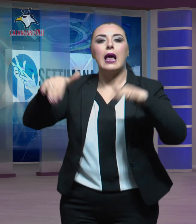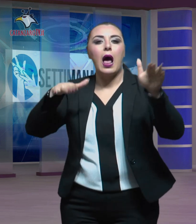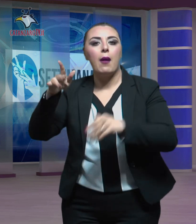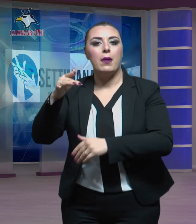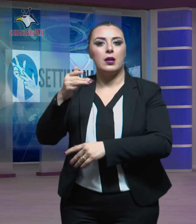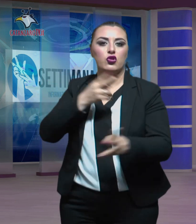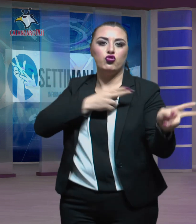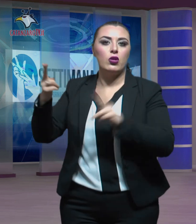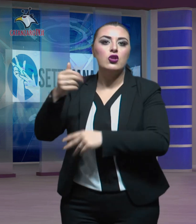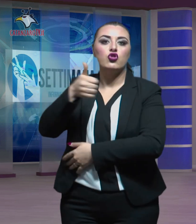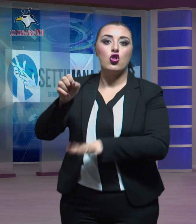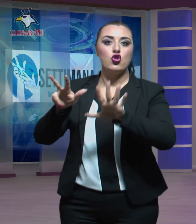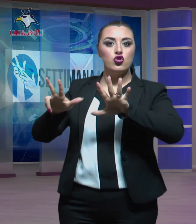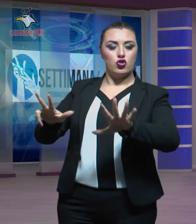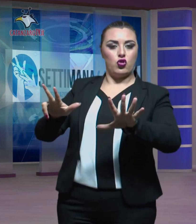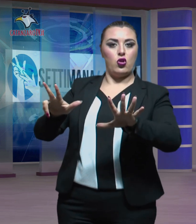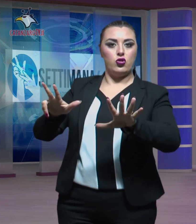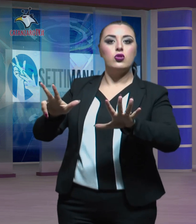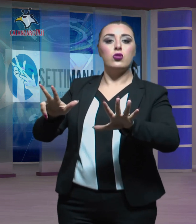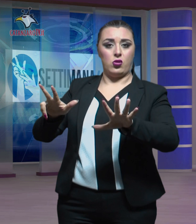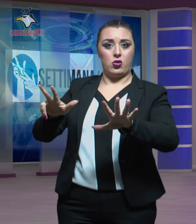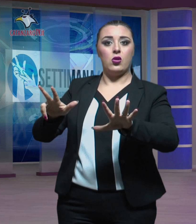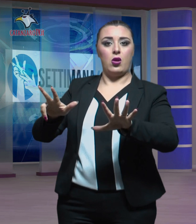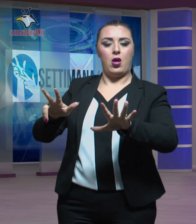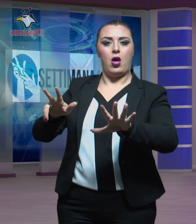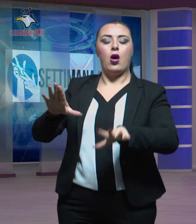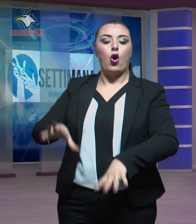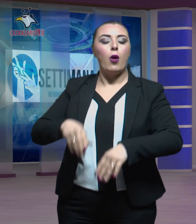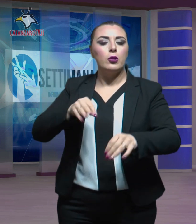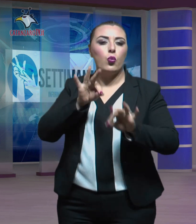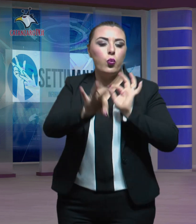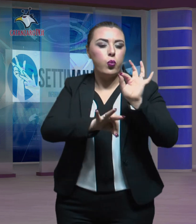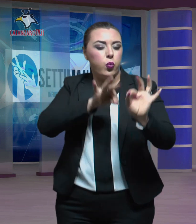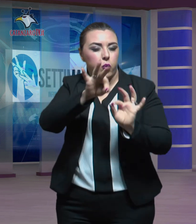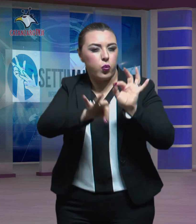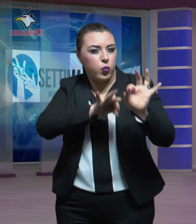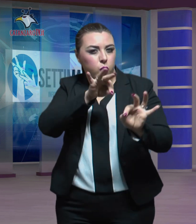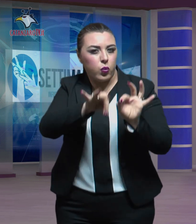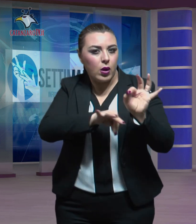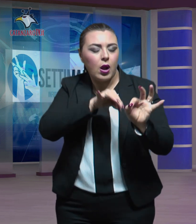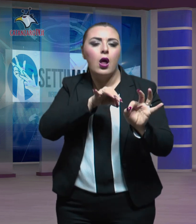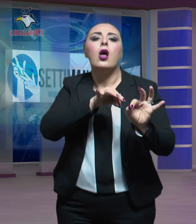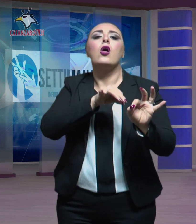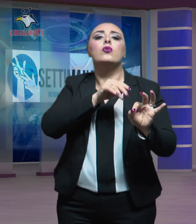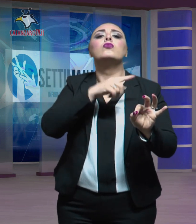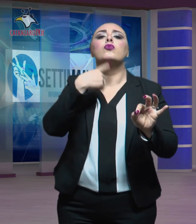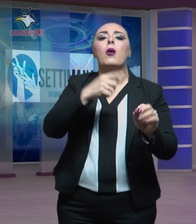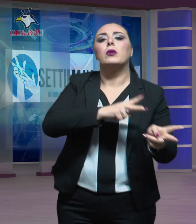sanitari del 118 che hanno dapprima prestato le prime cure, poi